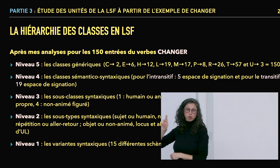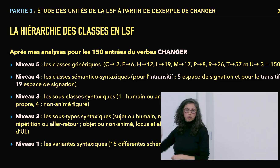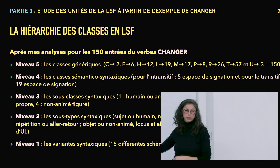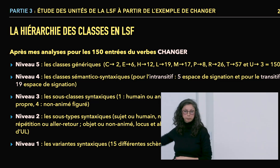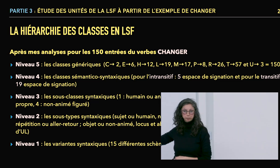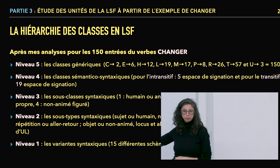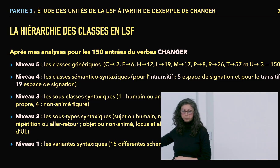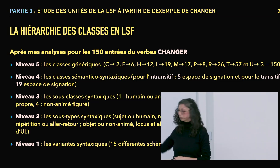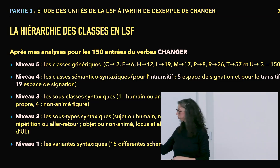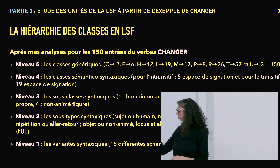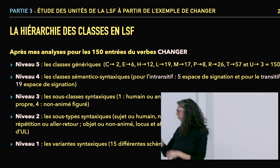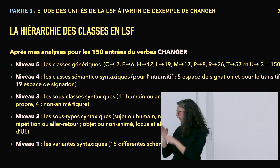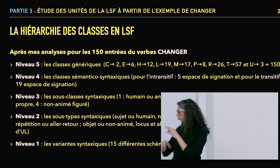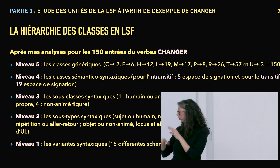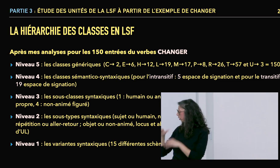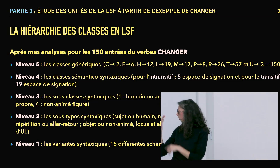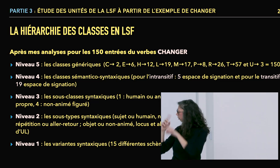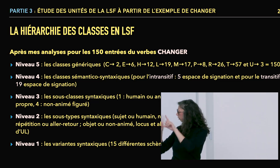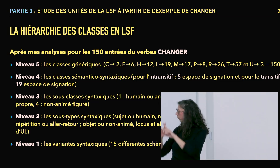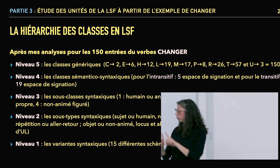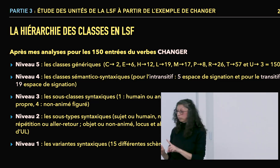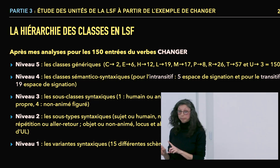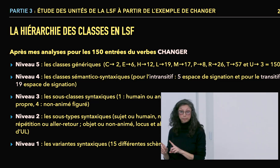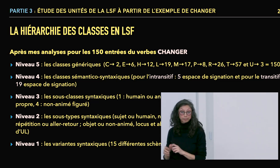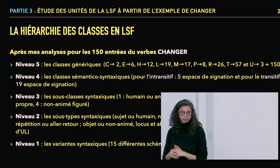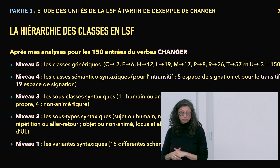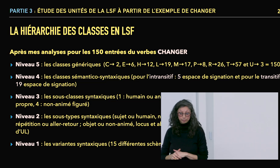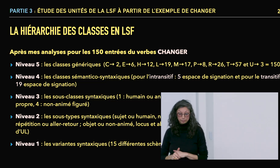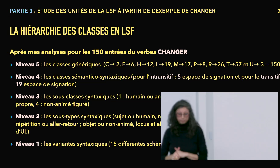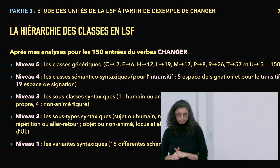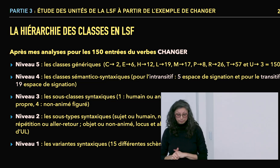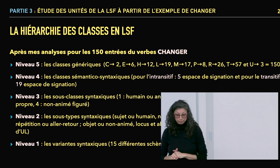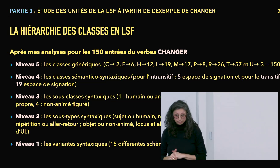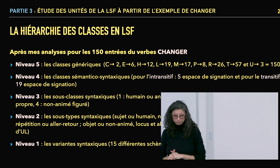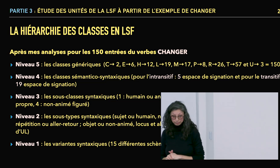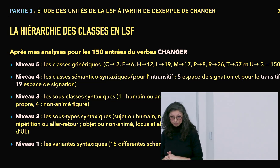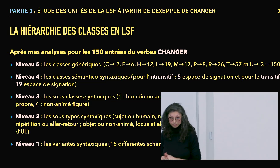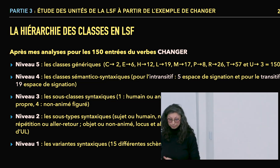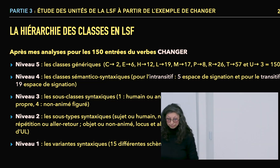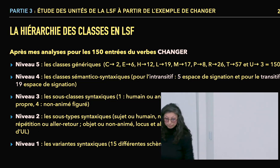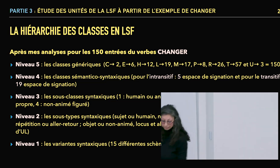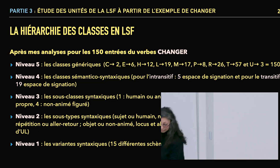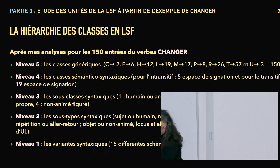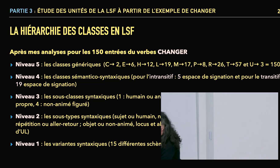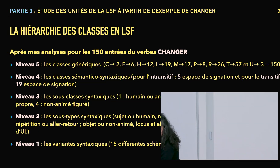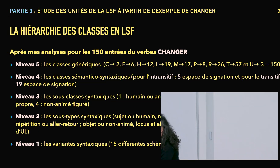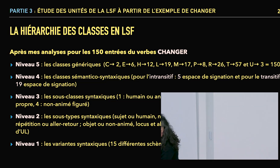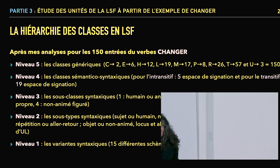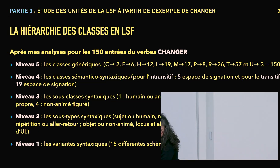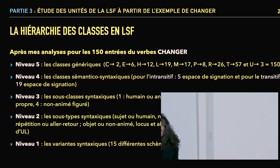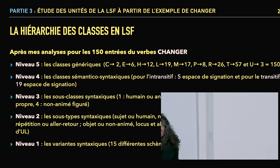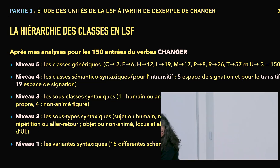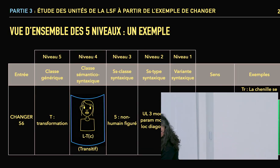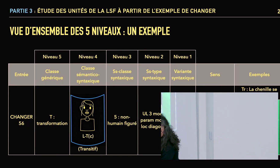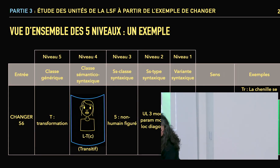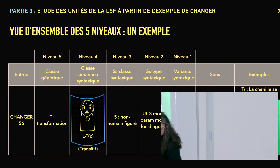'est quelque chose qui est prévu pour plus tard. Et donc, j'ai placé en dernier niveau les variantes syntaxiques sur le niveau 1.